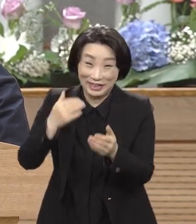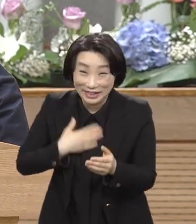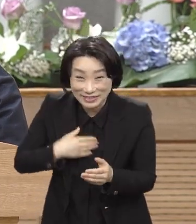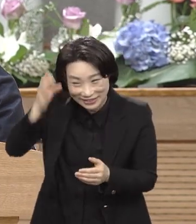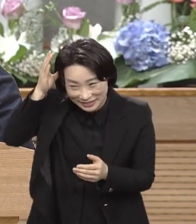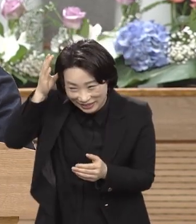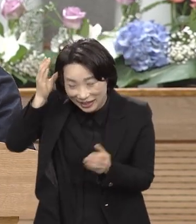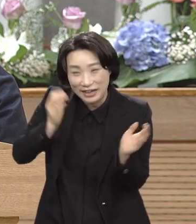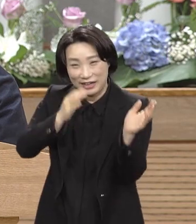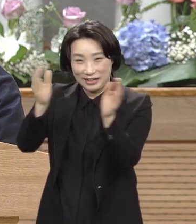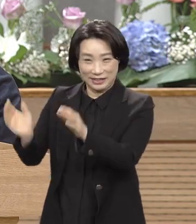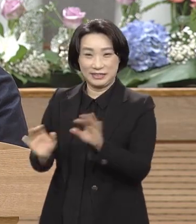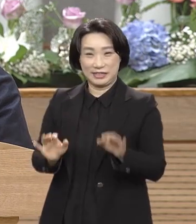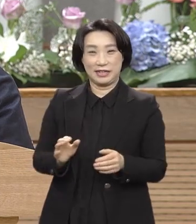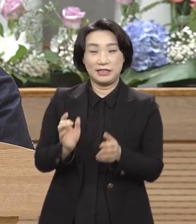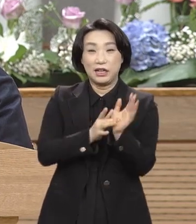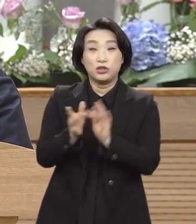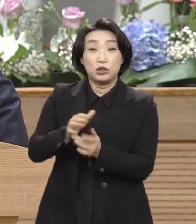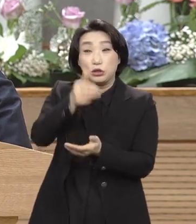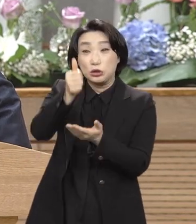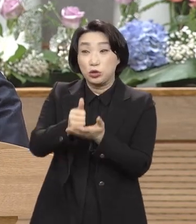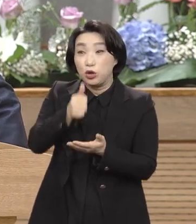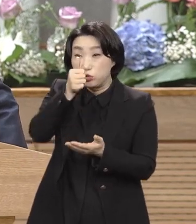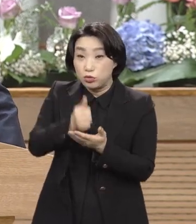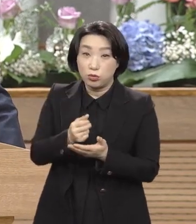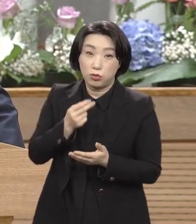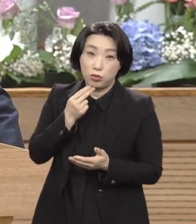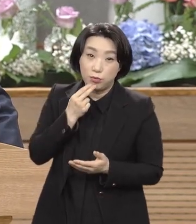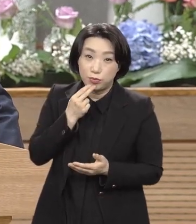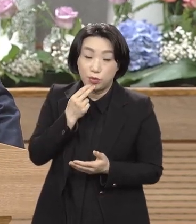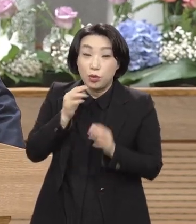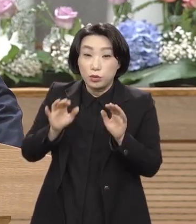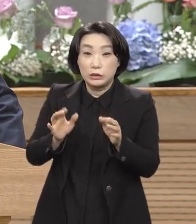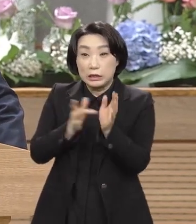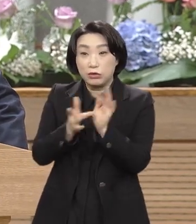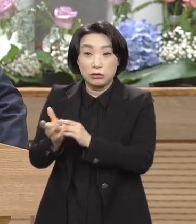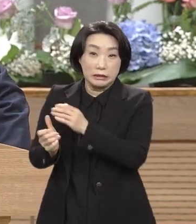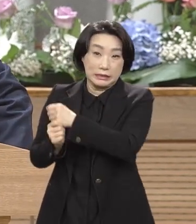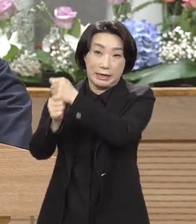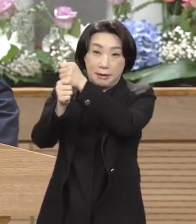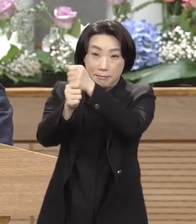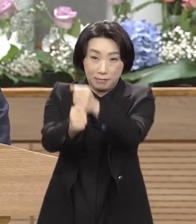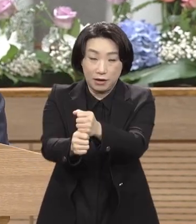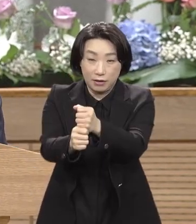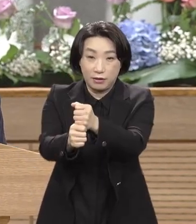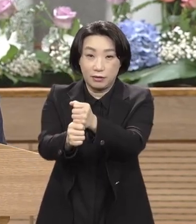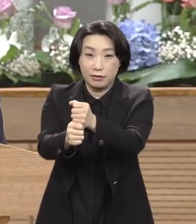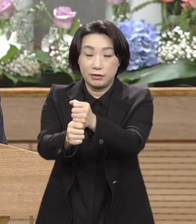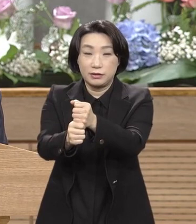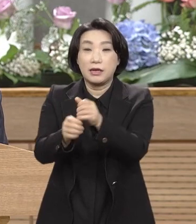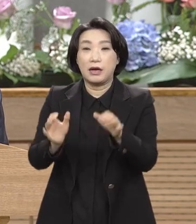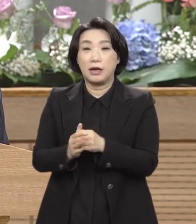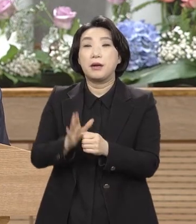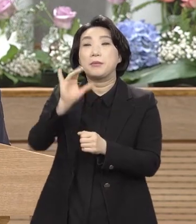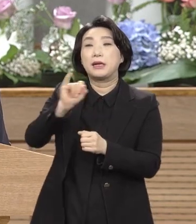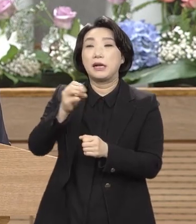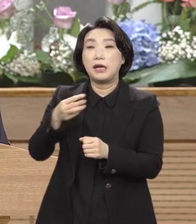아무 죄가 없는데 이수를 잡아다가 빌라도 법정에 세웠어요.